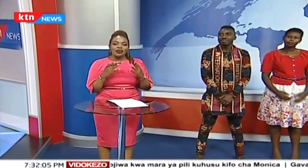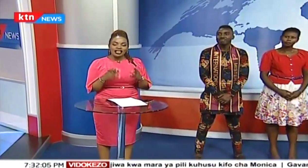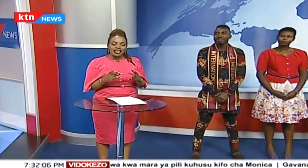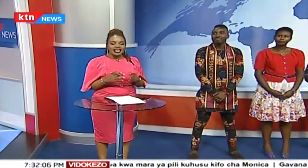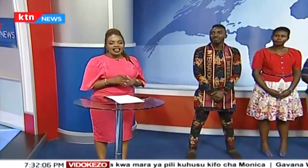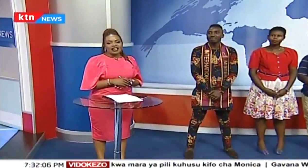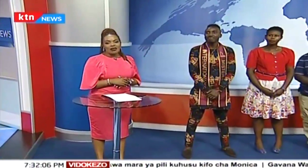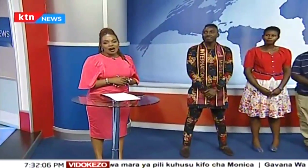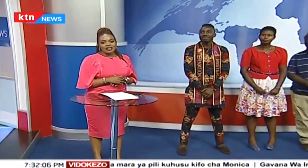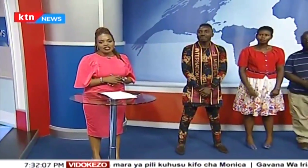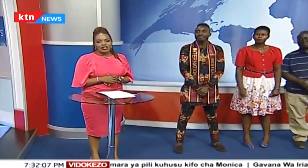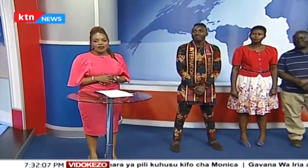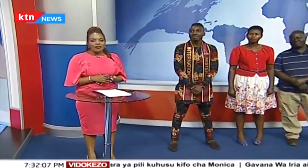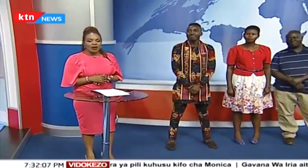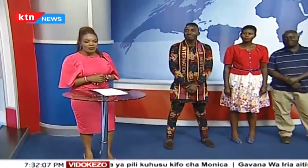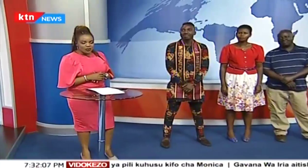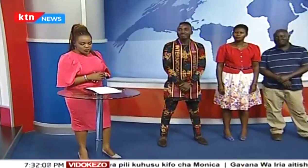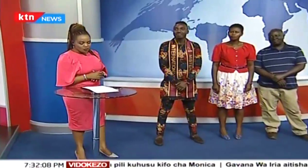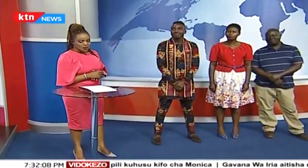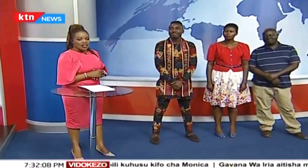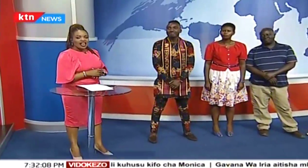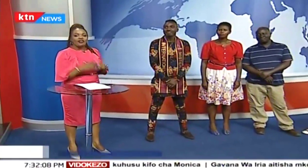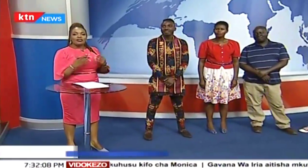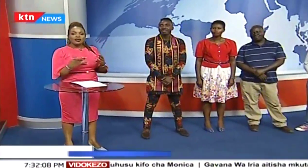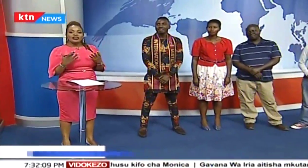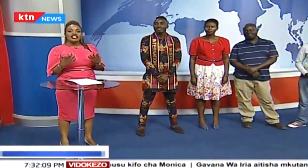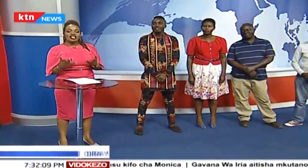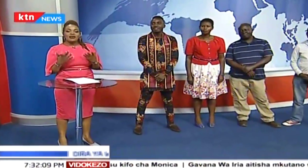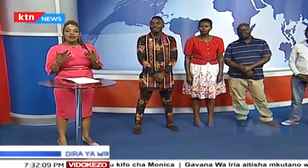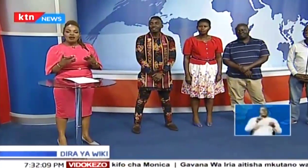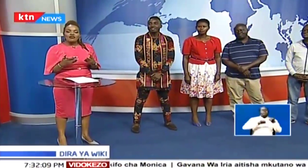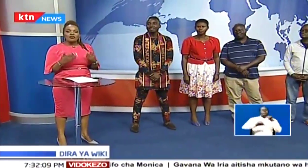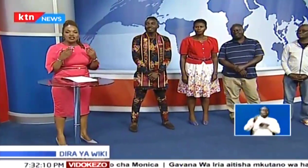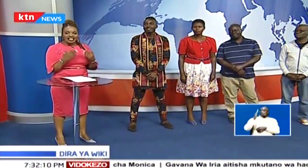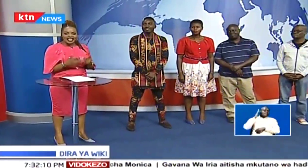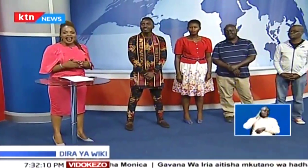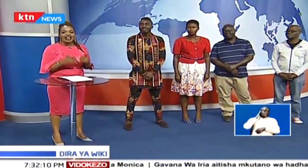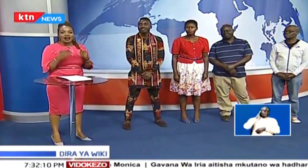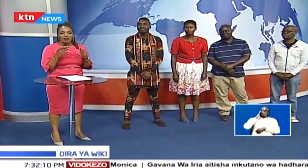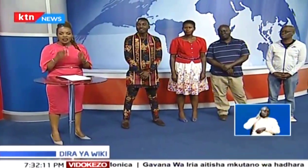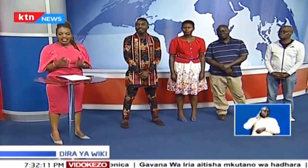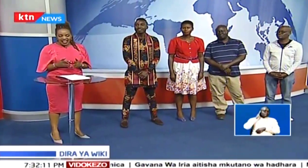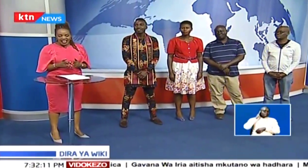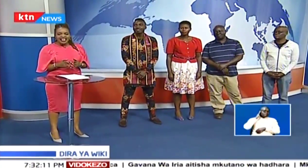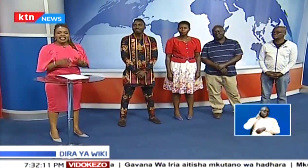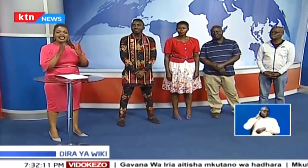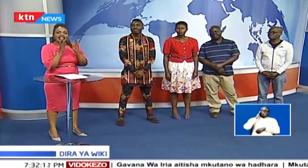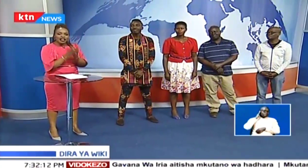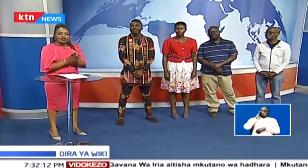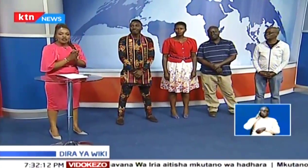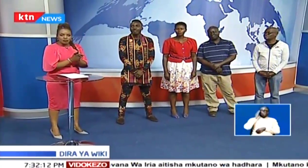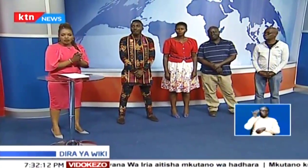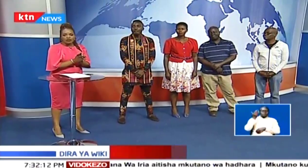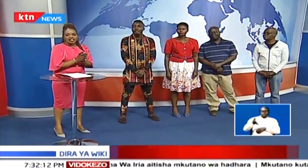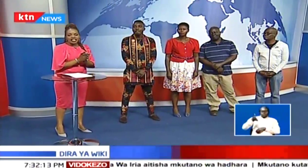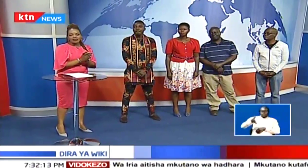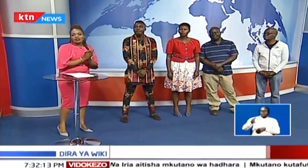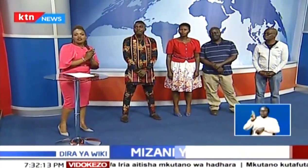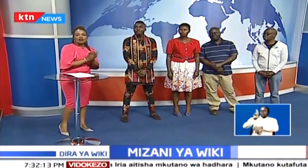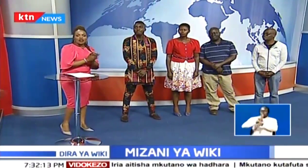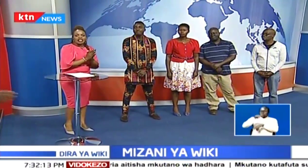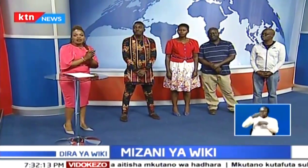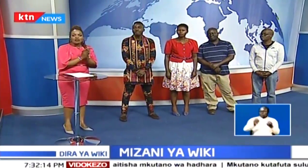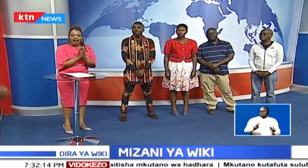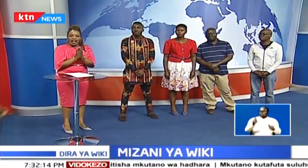thimisha wiki ya kukamasisha uma kuhusu, watu onoishi na ulimabwa kusikia na kuongea. Na hileo tunatumia for